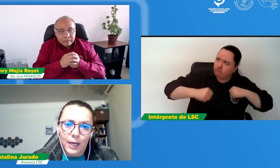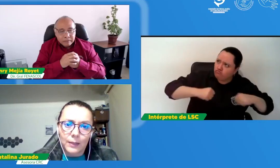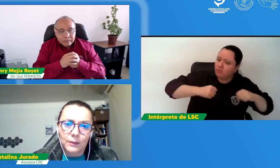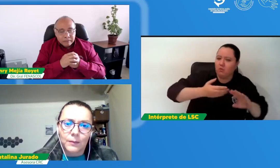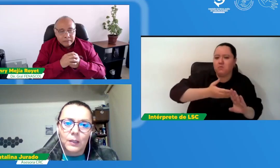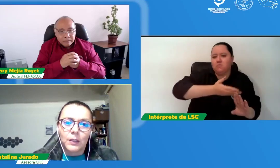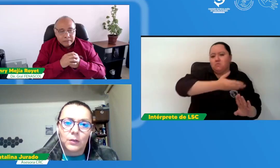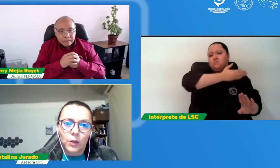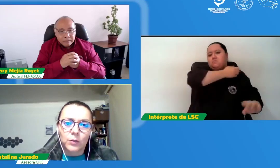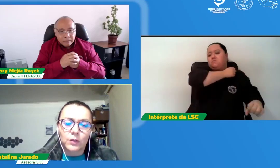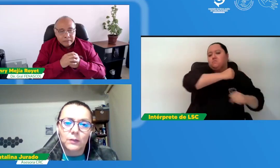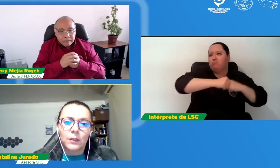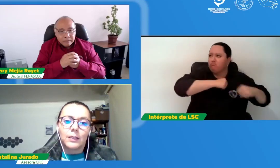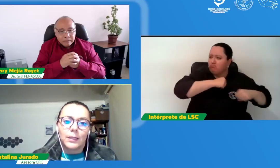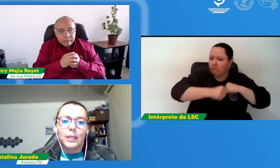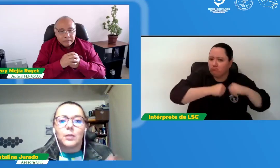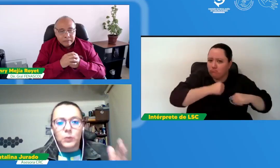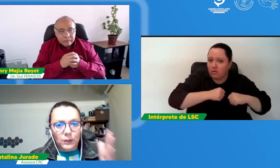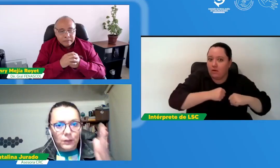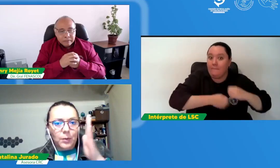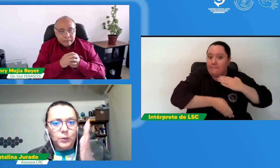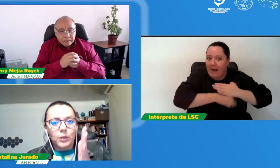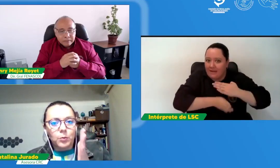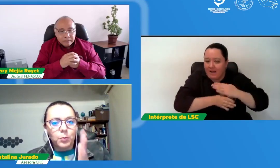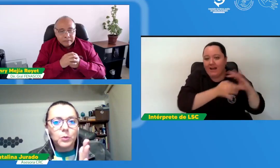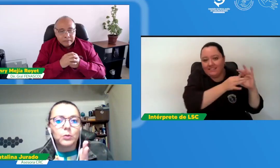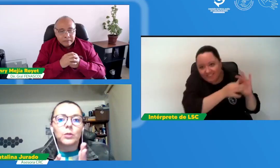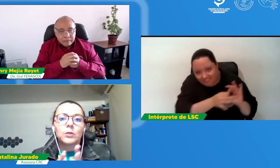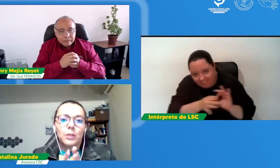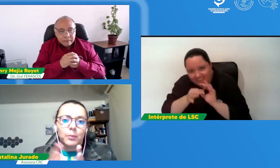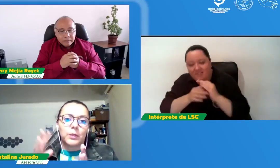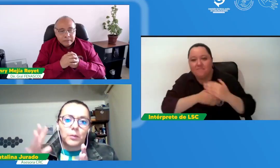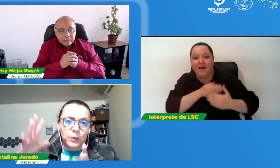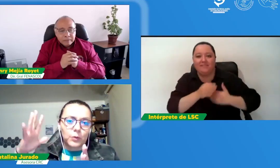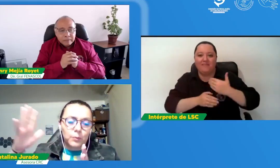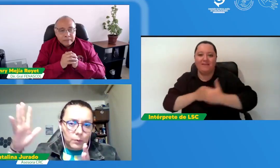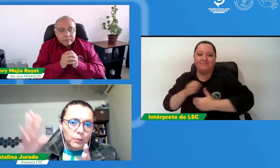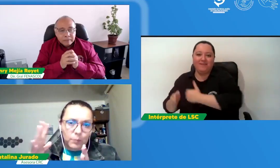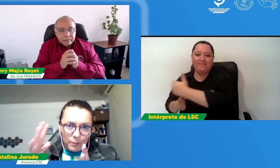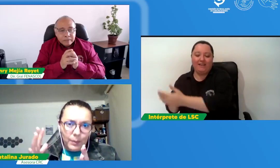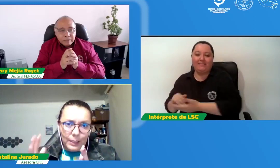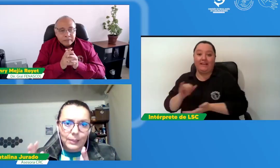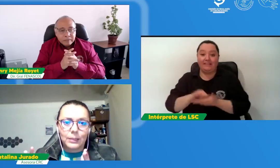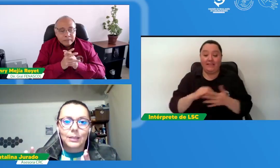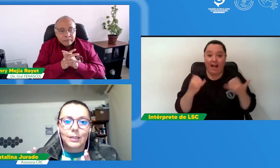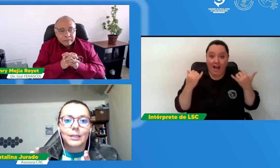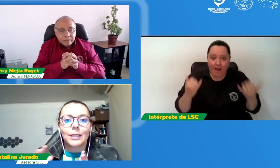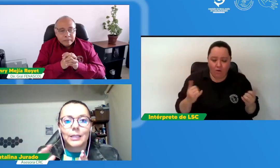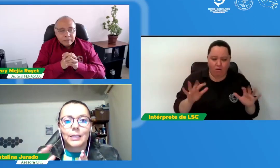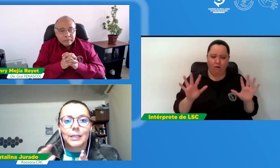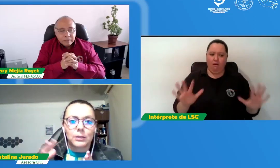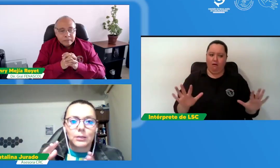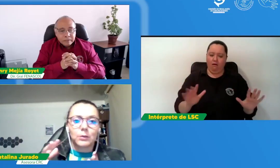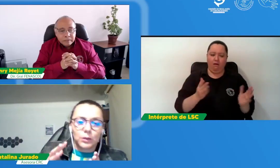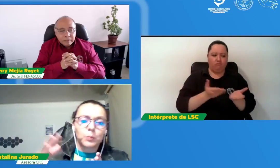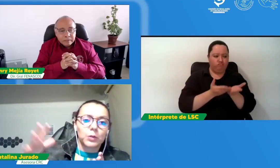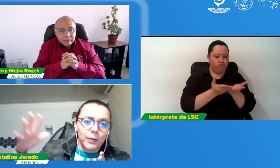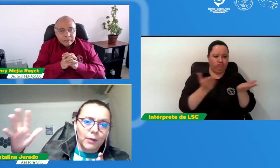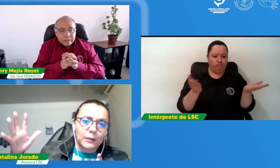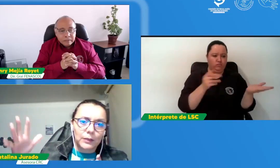entonces creemos que estamos en un punto donde podemos ver distintas alternativas donde es posible avanzar